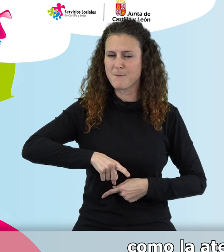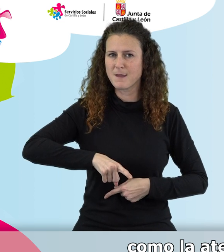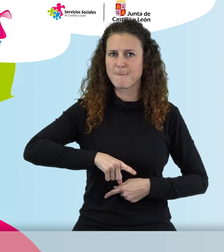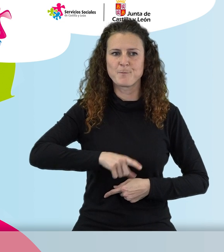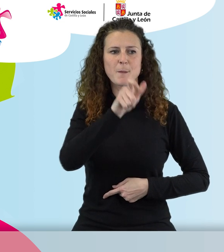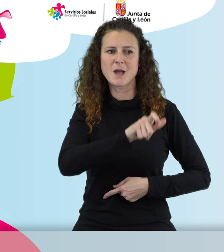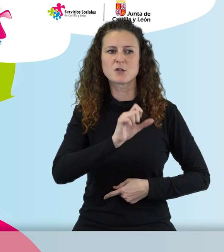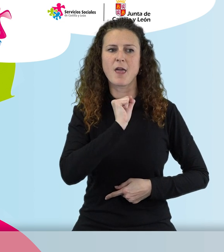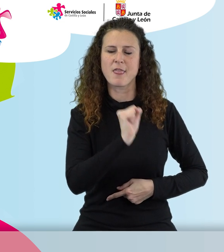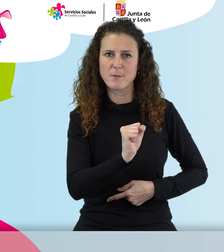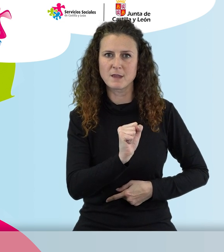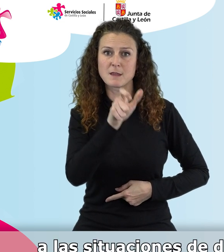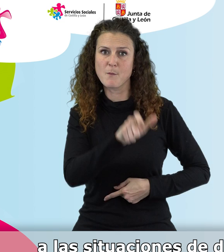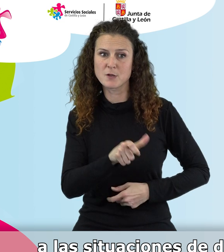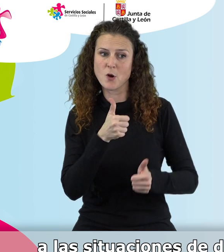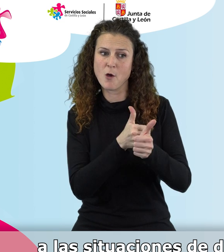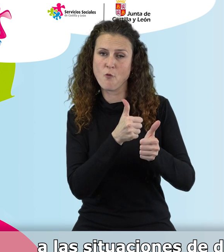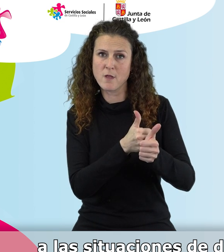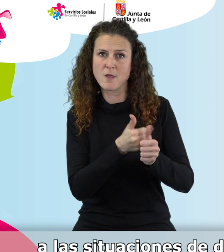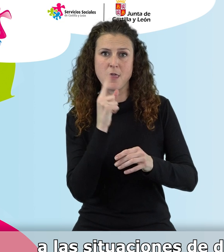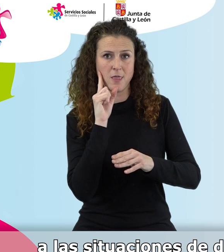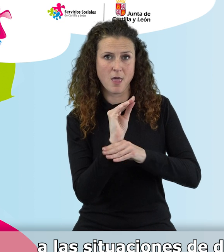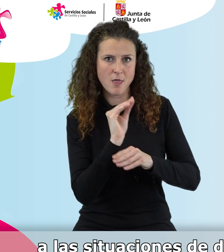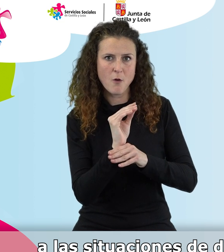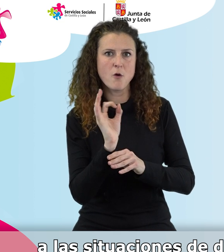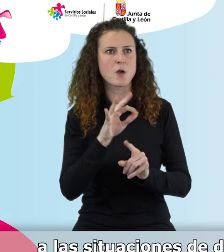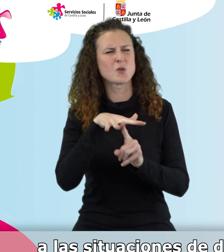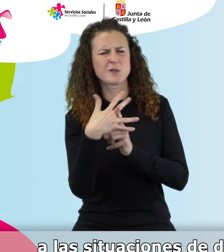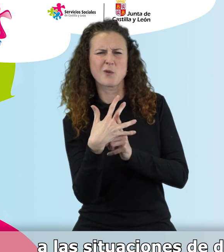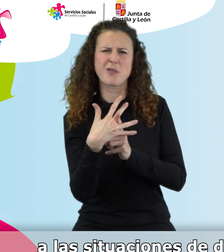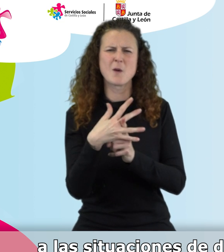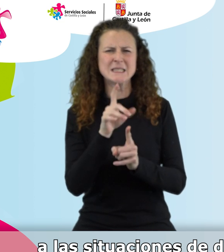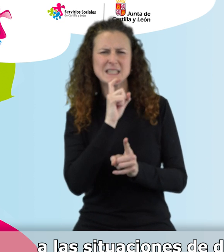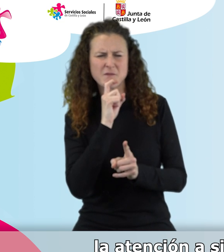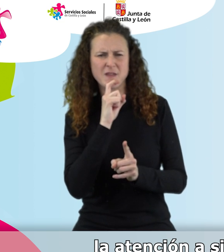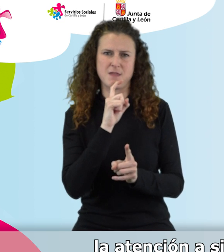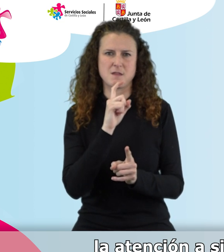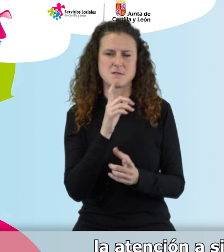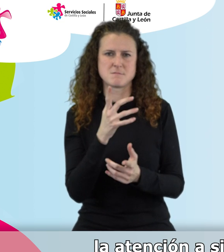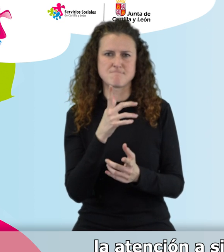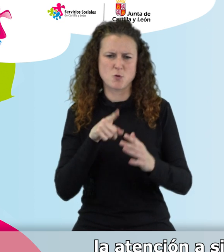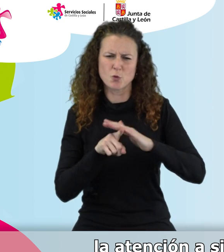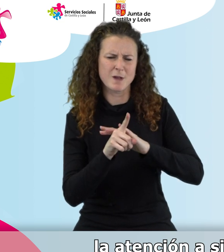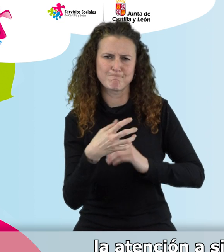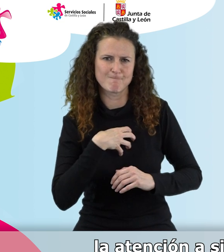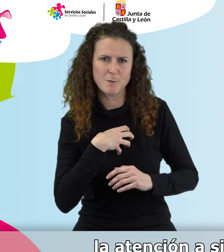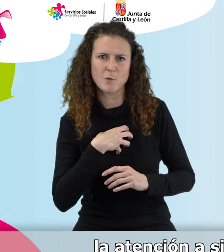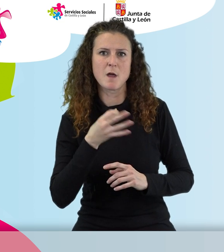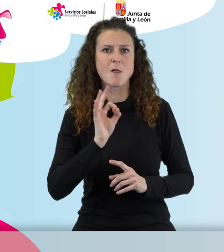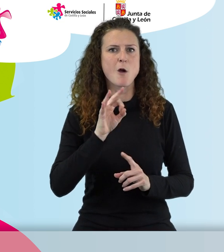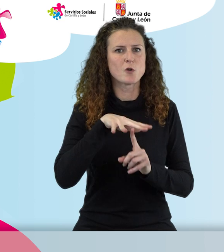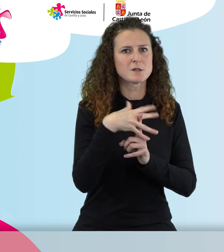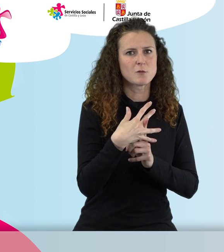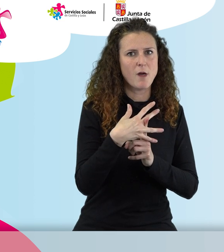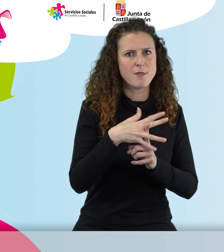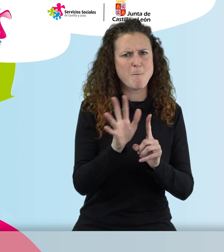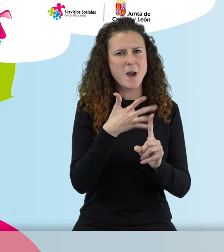dependientes, a sus cuidadores, a las situaciones de duelo complicado o duelo no superado, la atención a situaciones de riesgo de maltrato y de